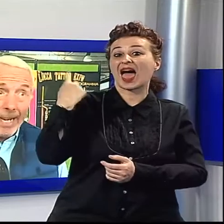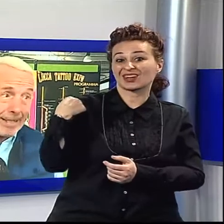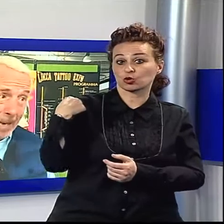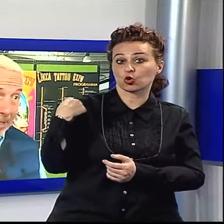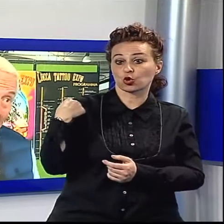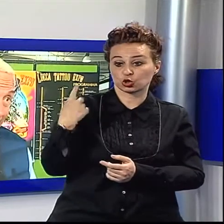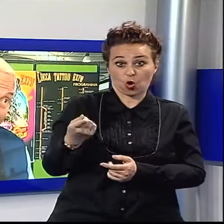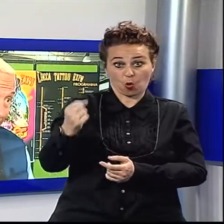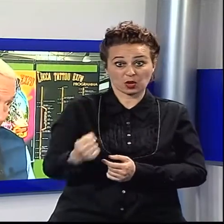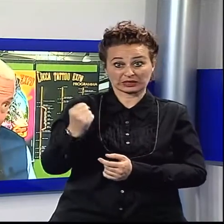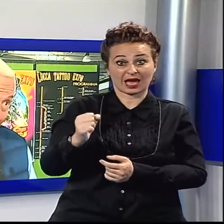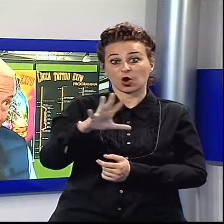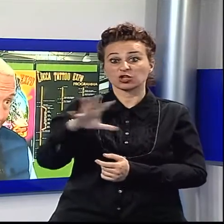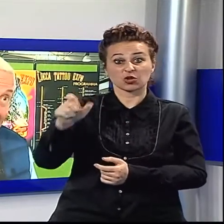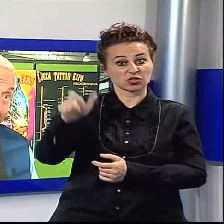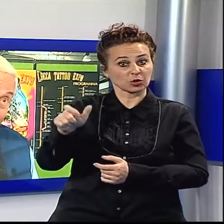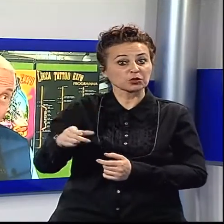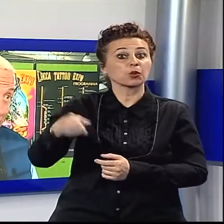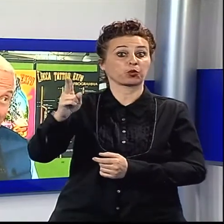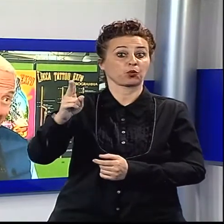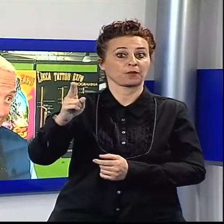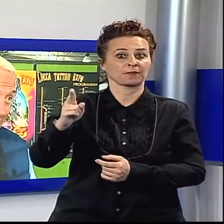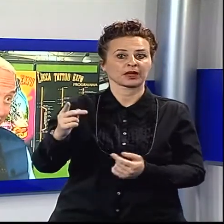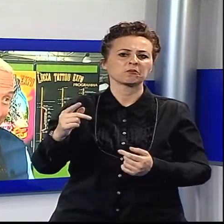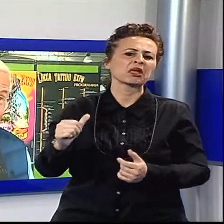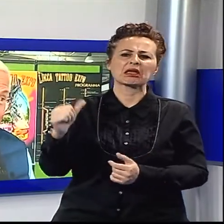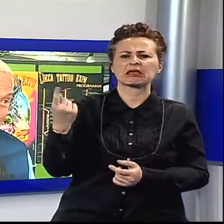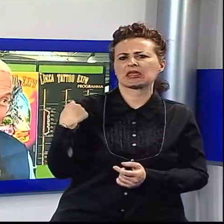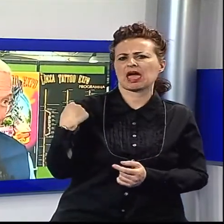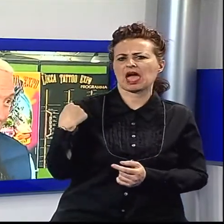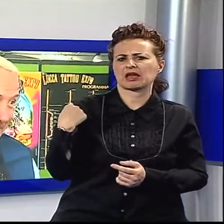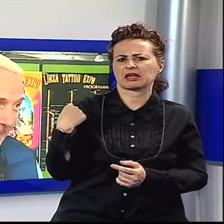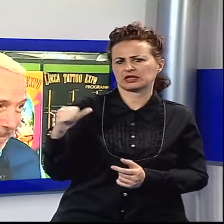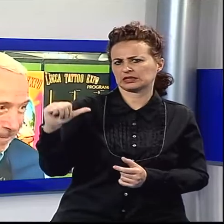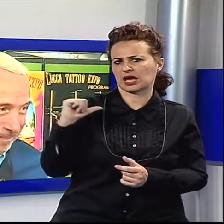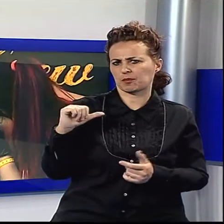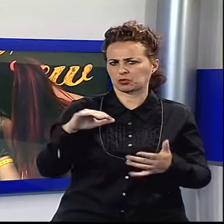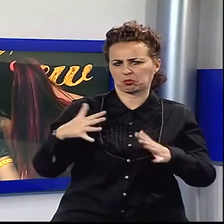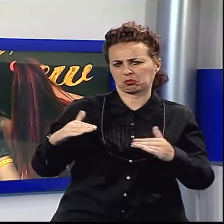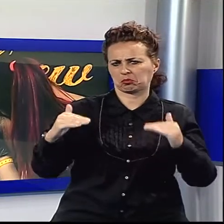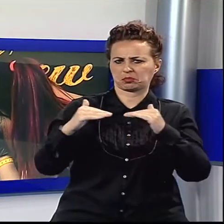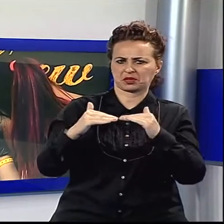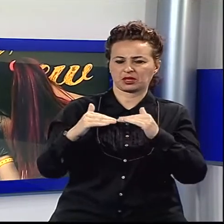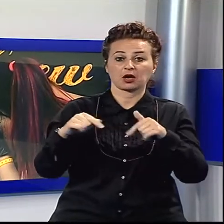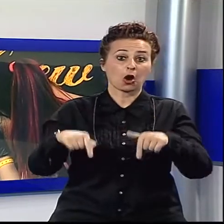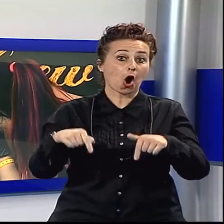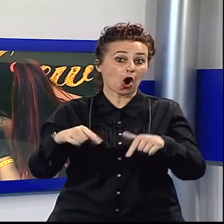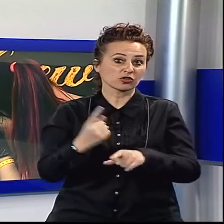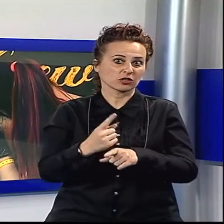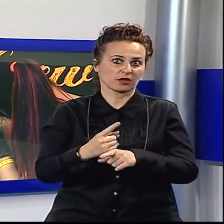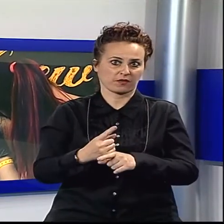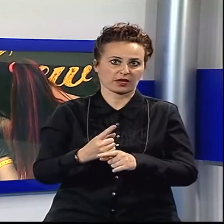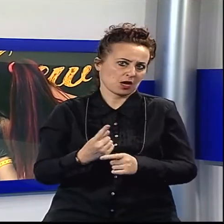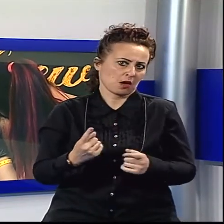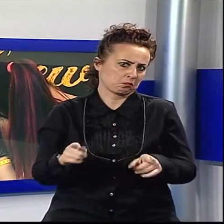Ieri siamo nella media normale ed oggi ci aspettiamo il grande afflusso come sempre. E l'afflusso non ha tradito le attese.